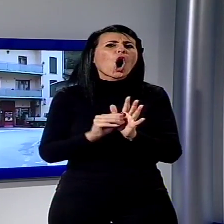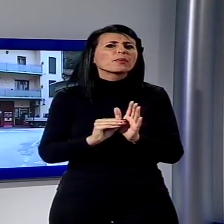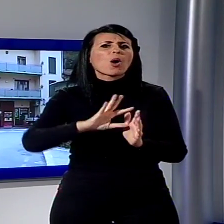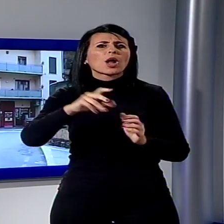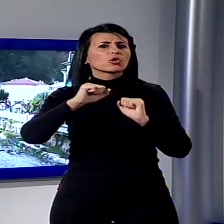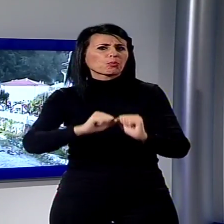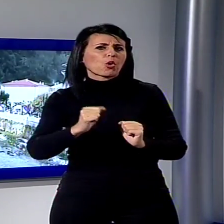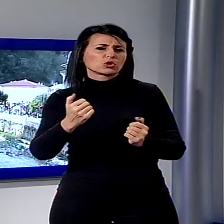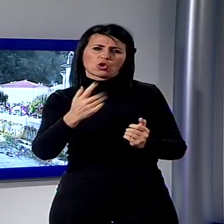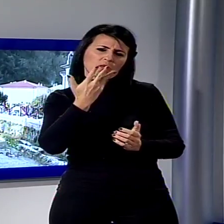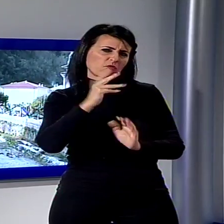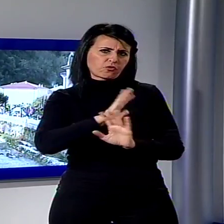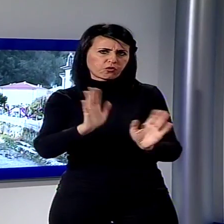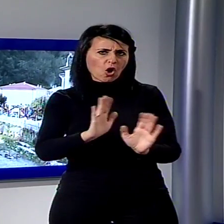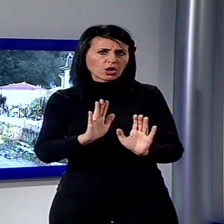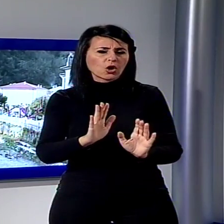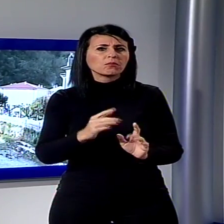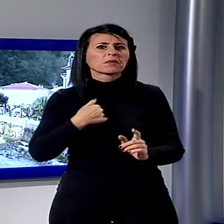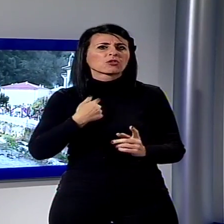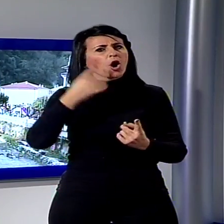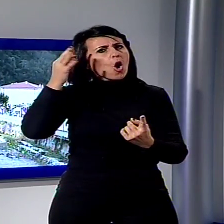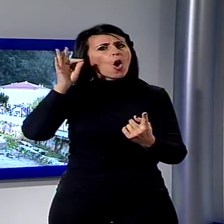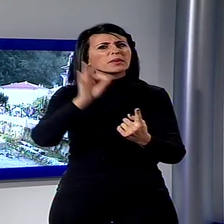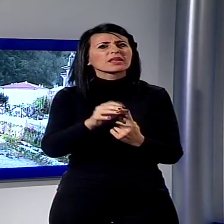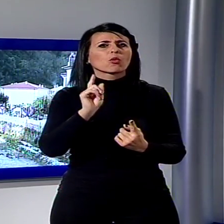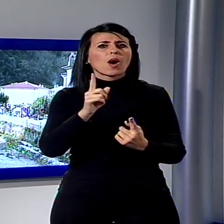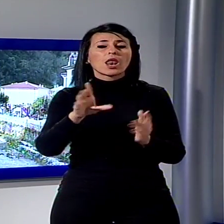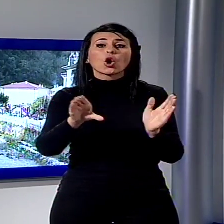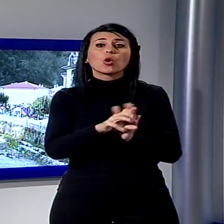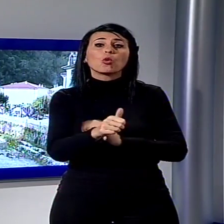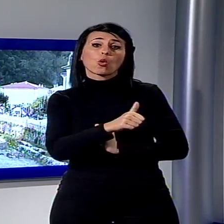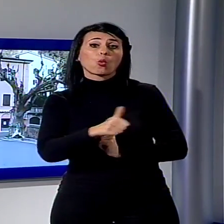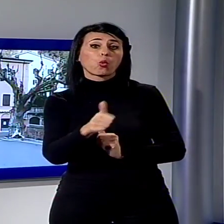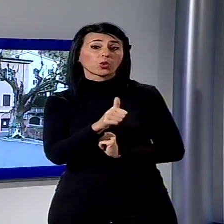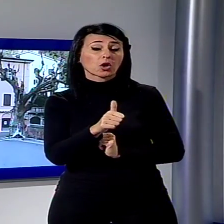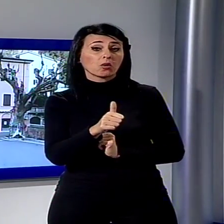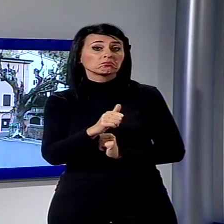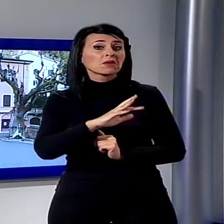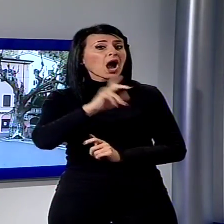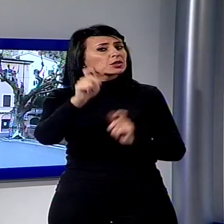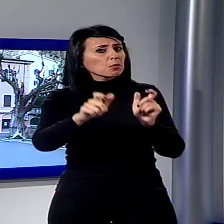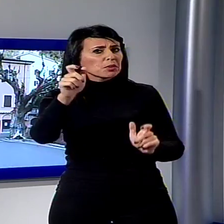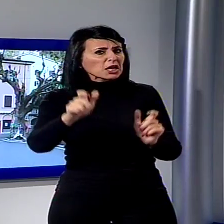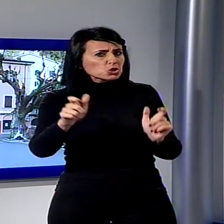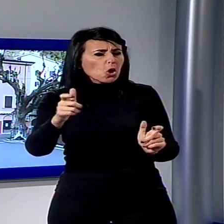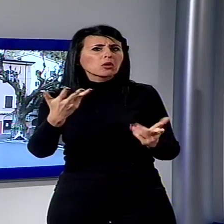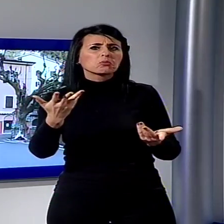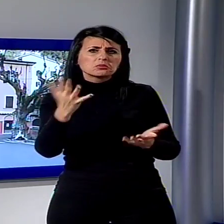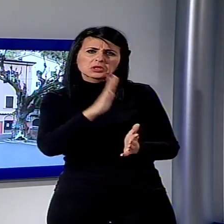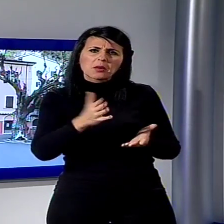C'è questo obiettivo che io percorro da tanto tempo del Comune unico, oggi pare che sia diventato patrimonio di tutti, quando ne parlavo quattro anni fa